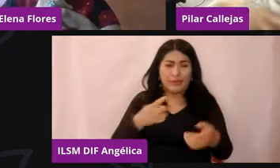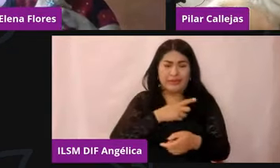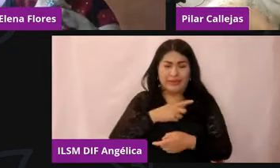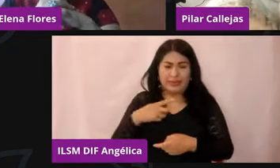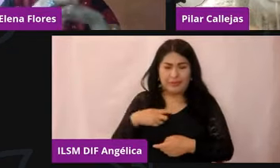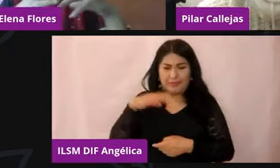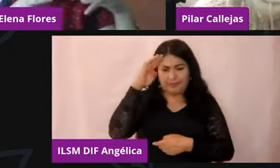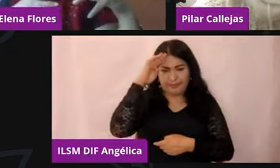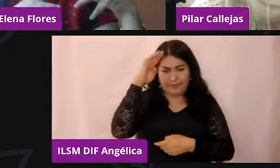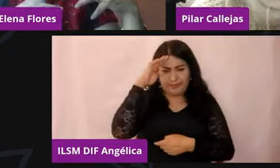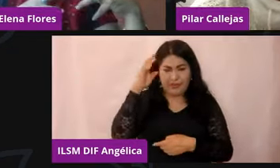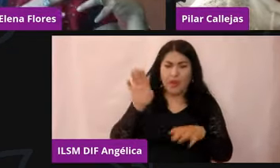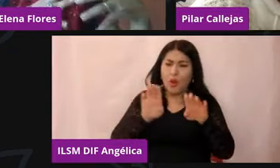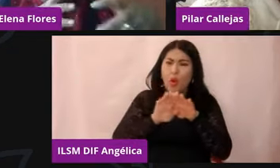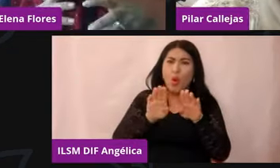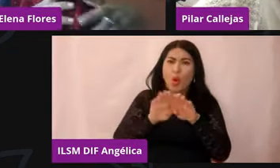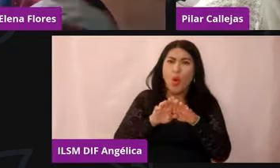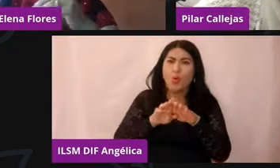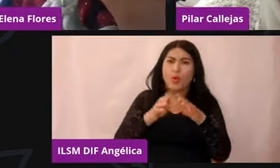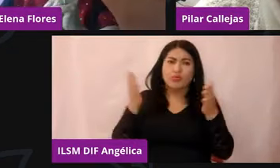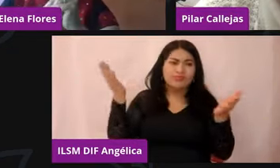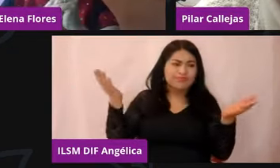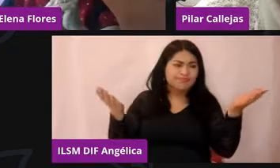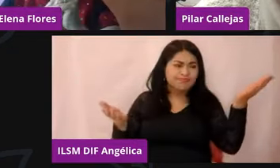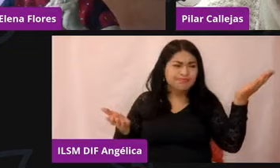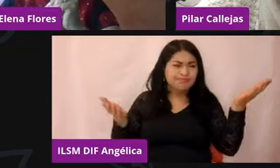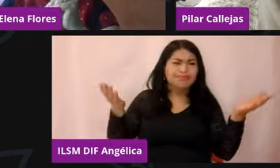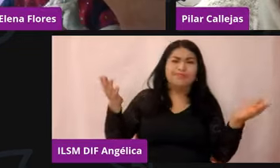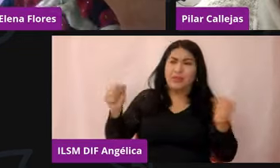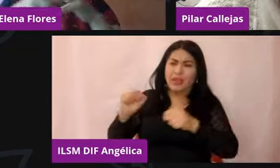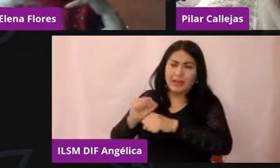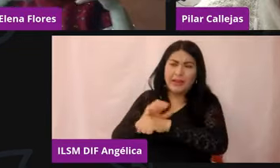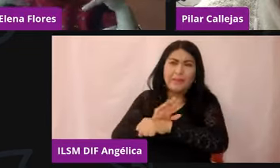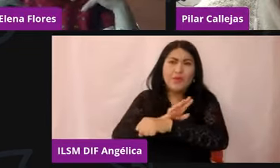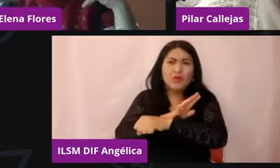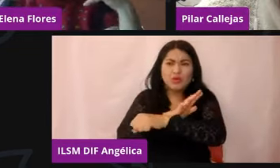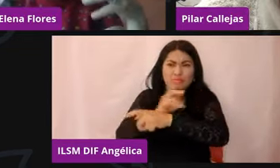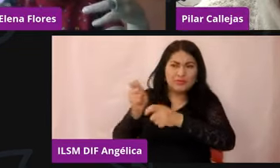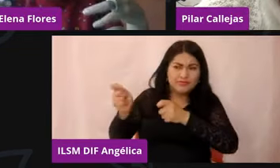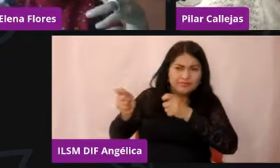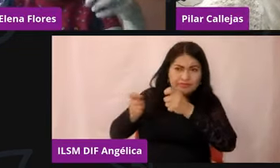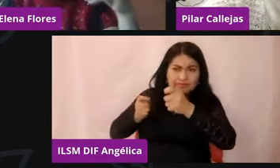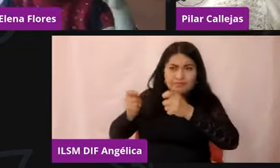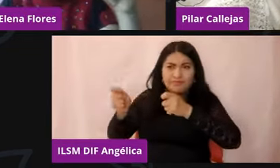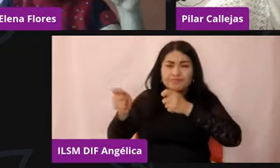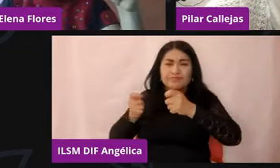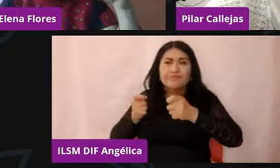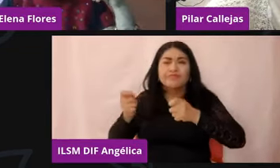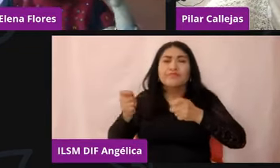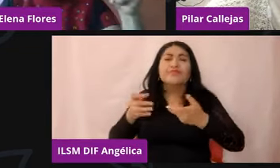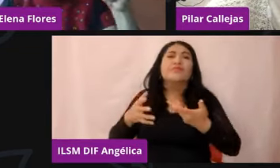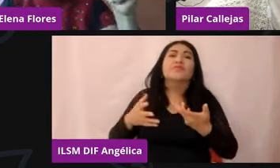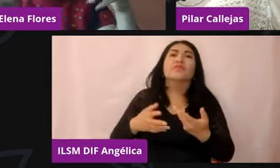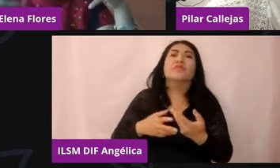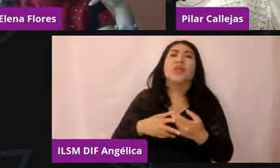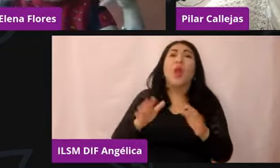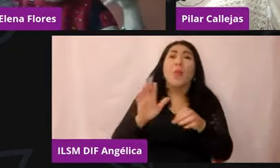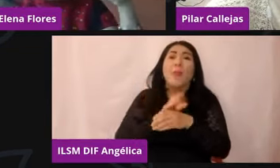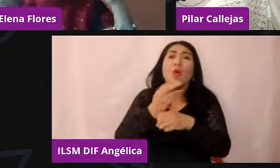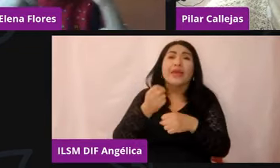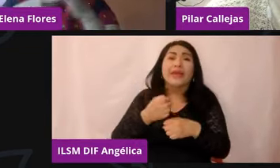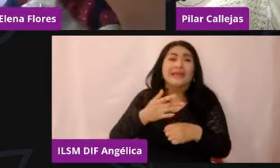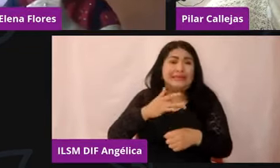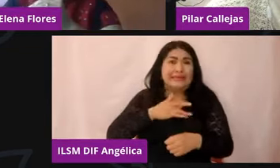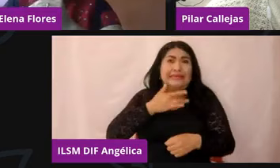balanza la parte de la contención emocional por el miedo, doctora, y creo que hablo del miedo, por